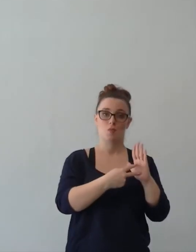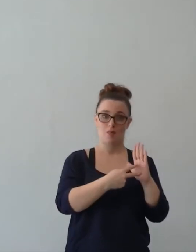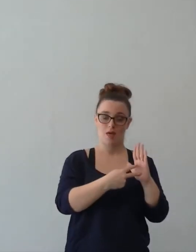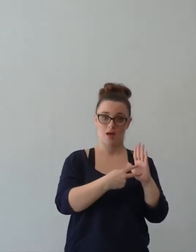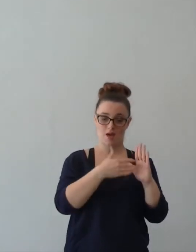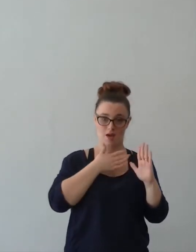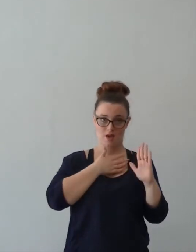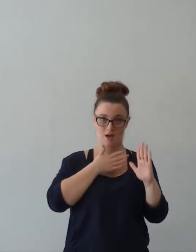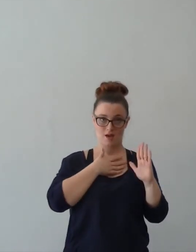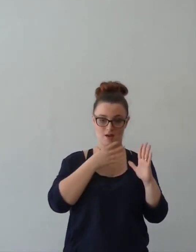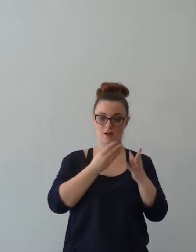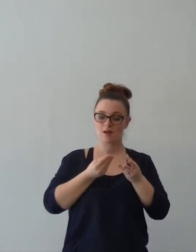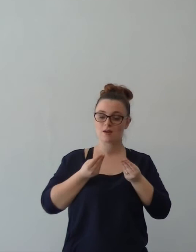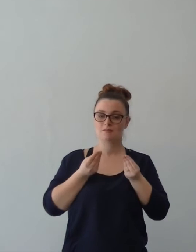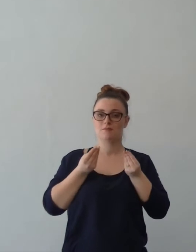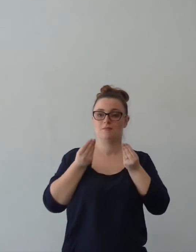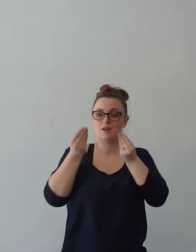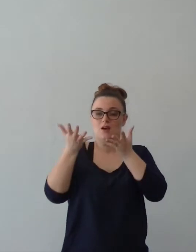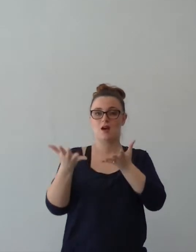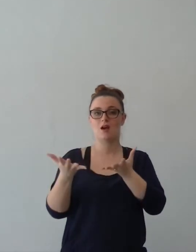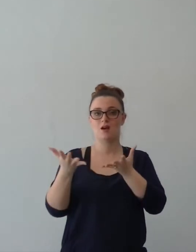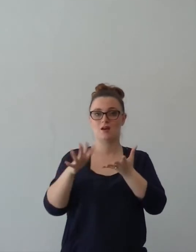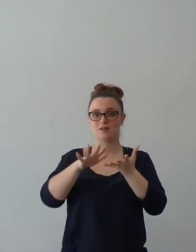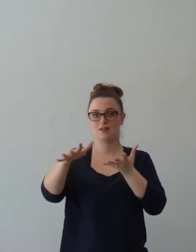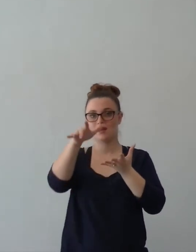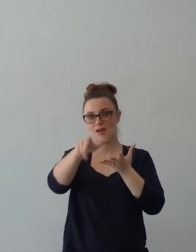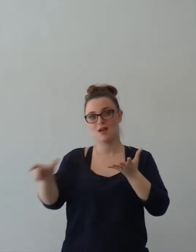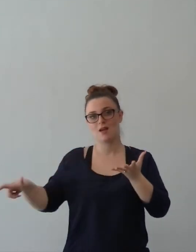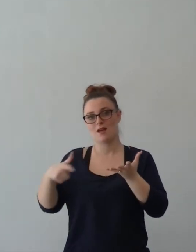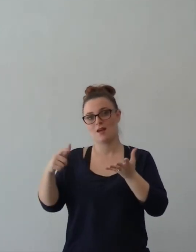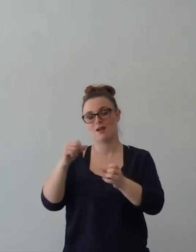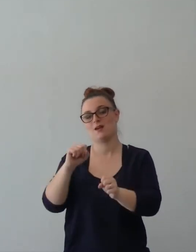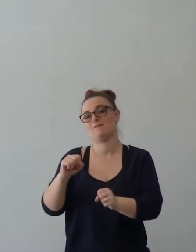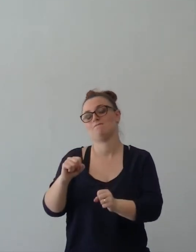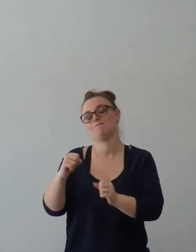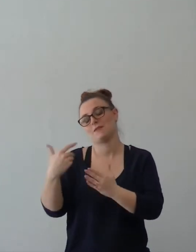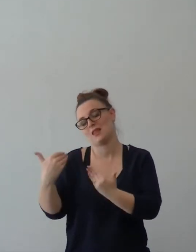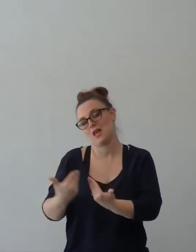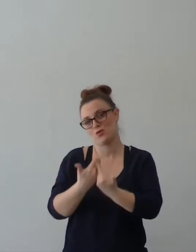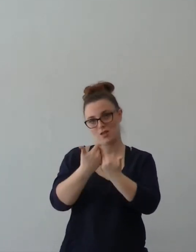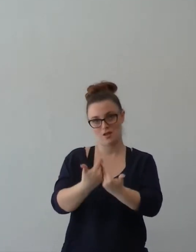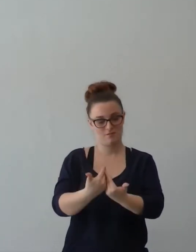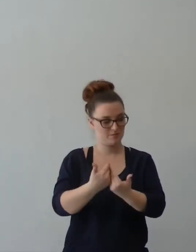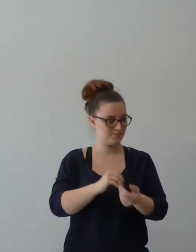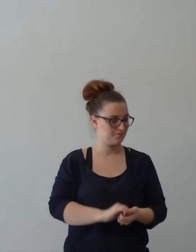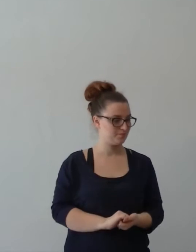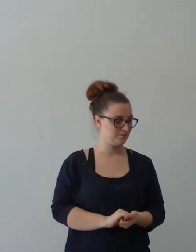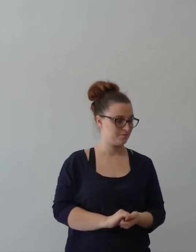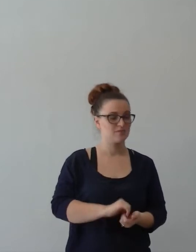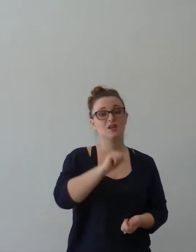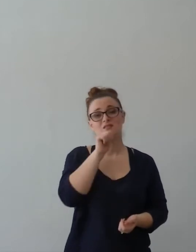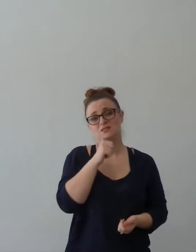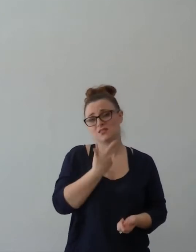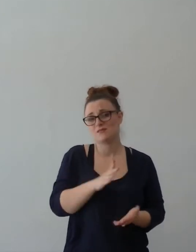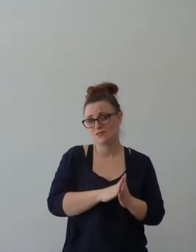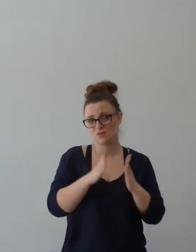Affida i tuoi problemi a Dio e chiedi agli altri credenti. E anche qui è ovvio che Dio e non ha chiesto di